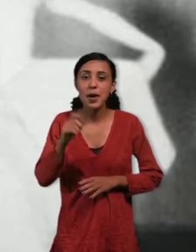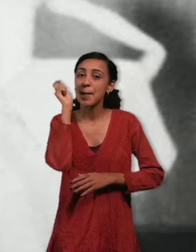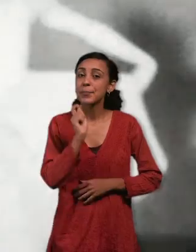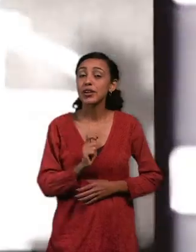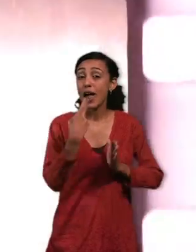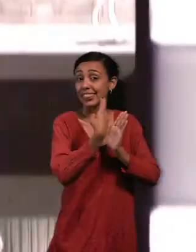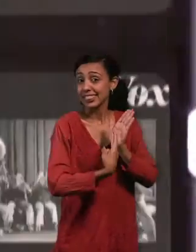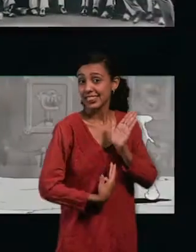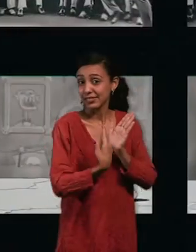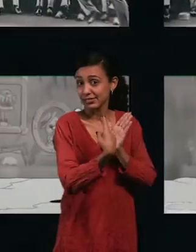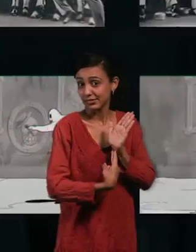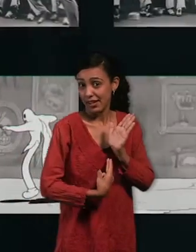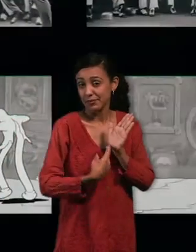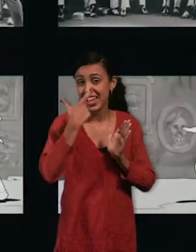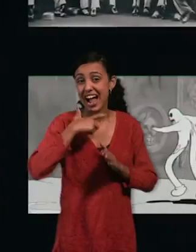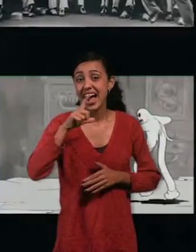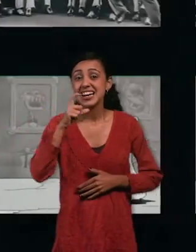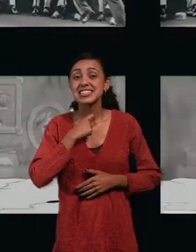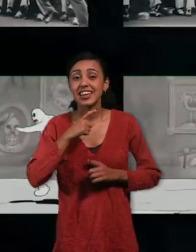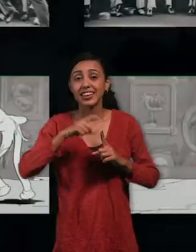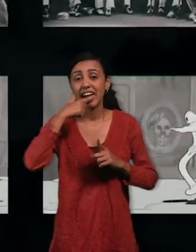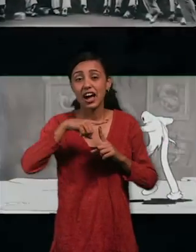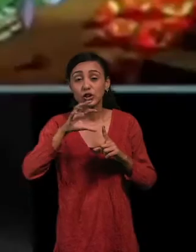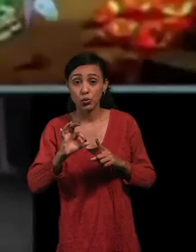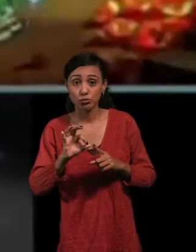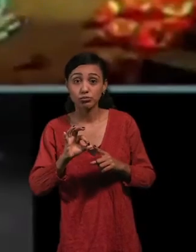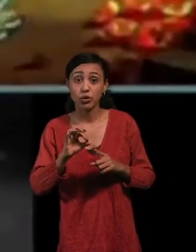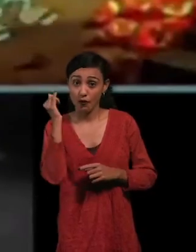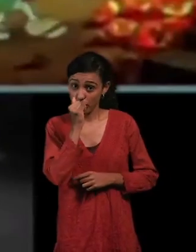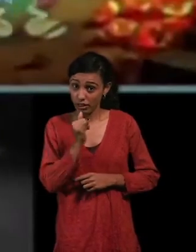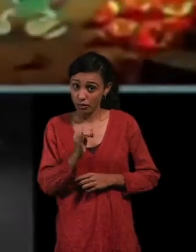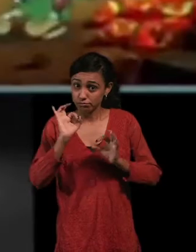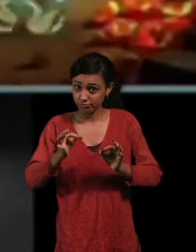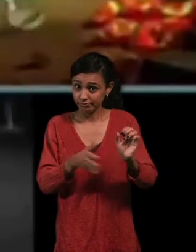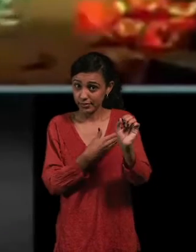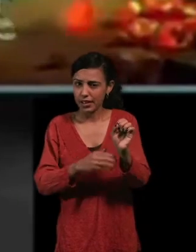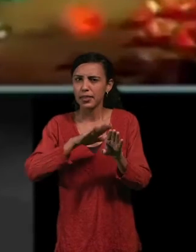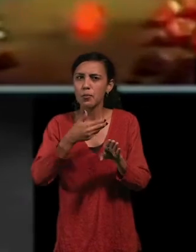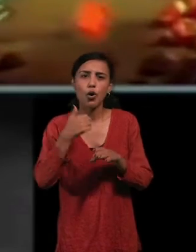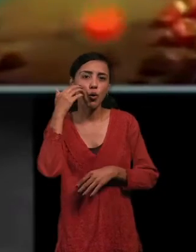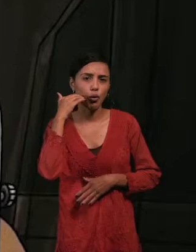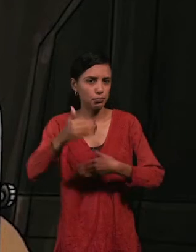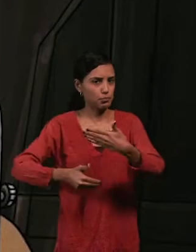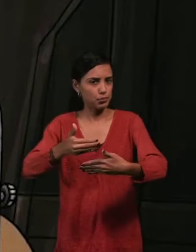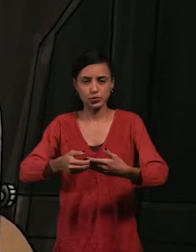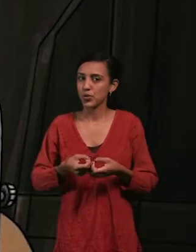sobre acetato tomando de guía un video real y luego se coloreaba y seguía el proceso normal del dibujo